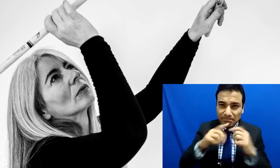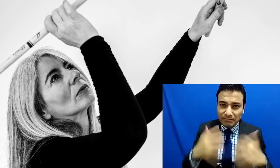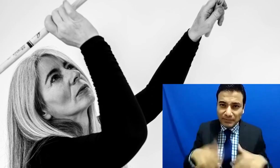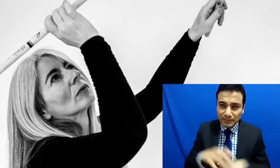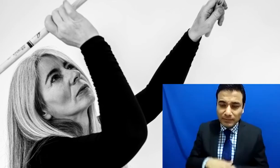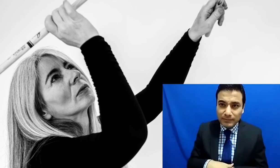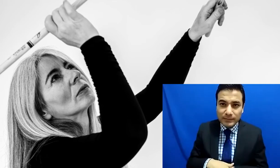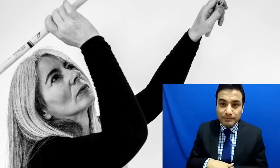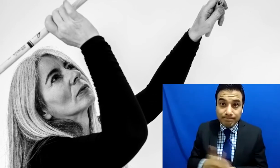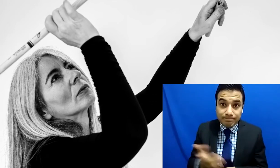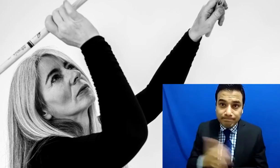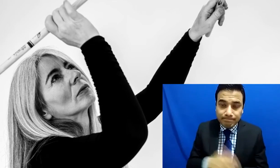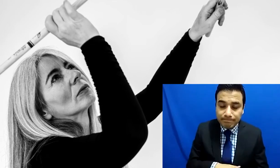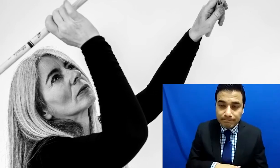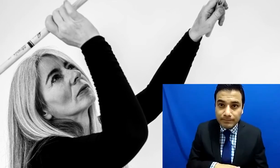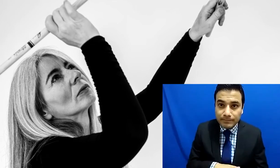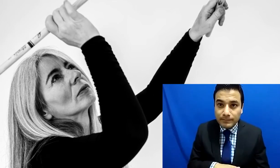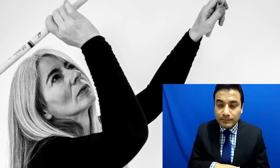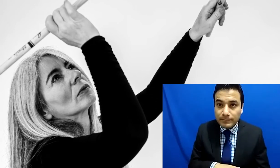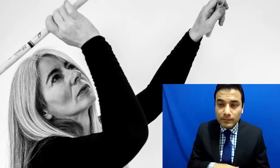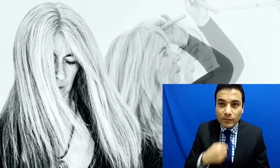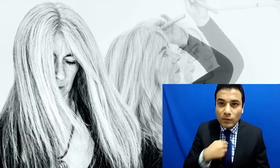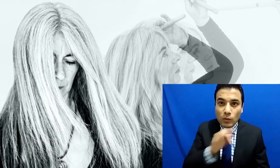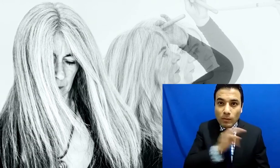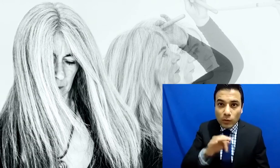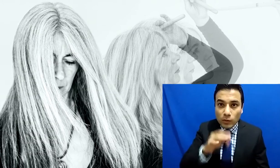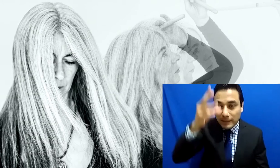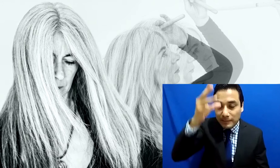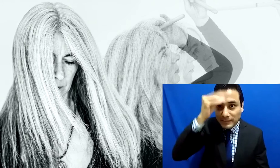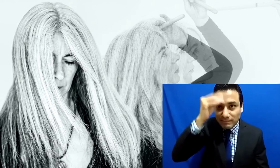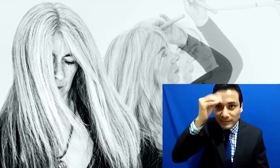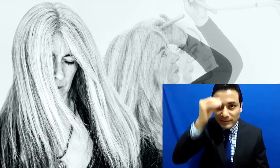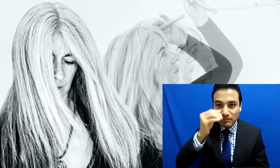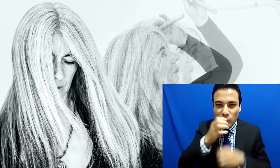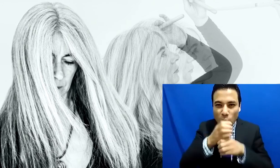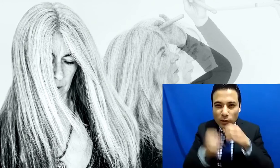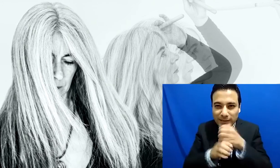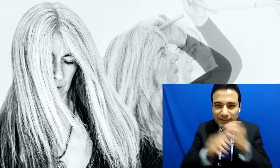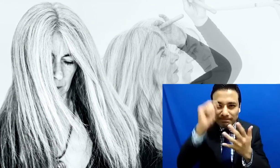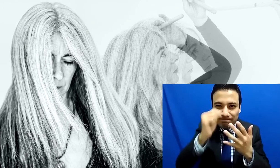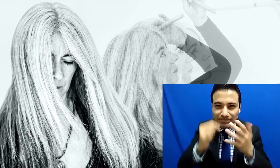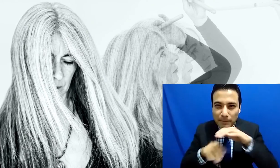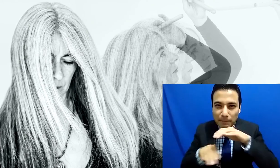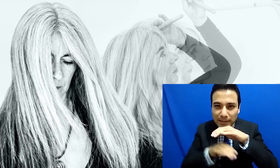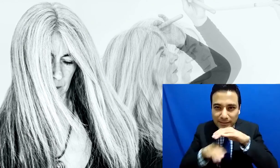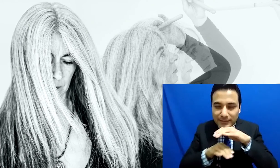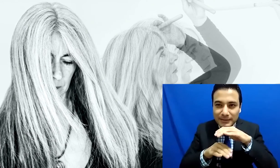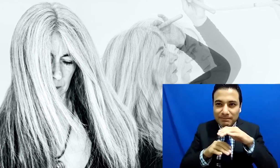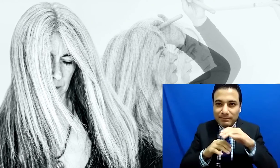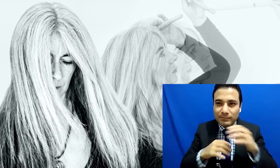música puedo aprender lo básico de un instrumento, las reglas del